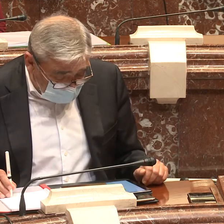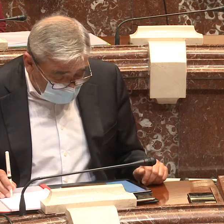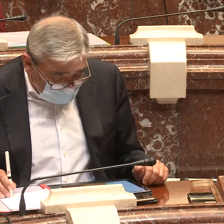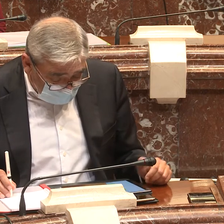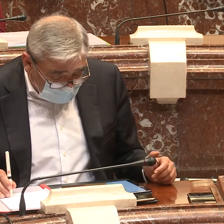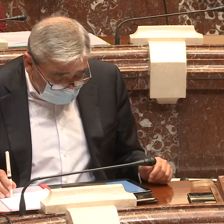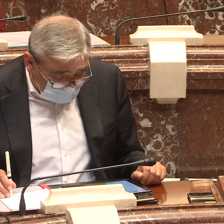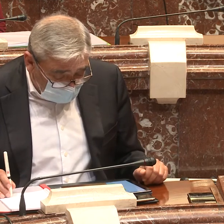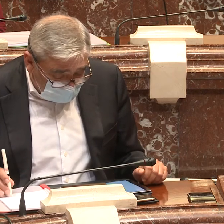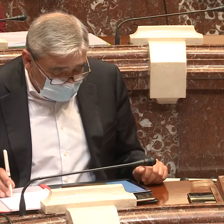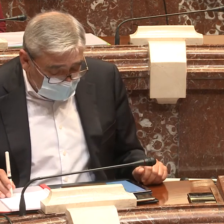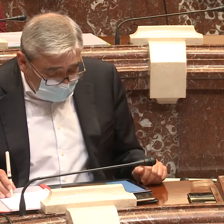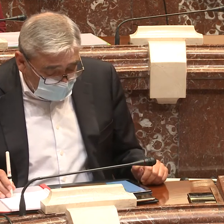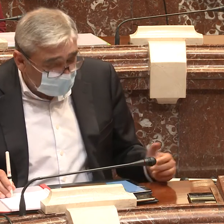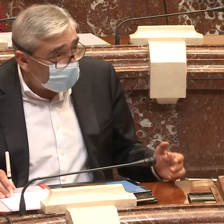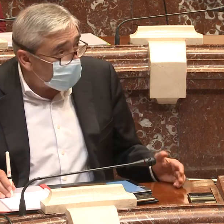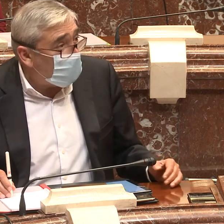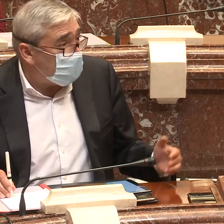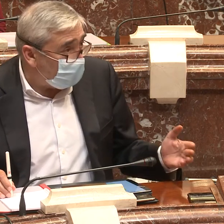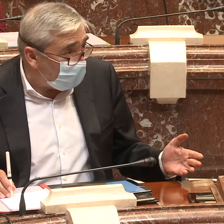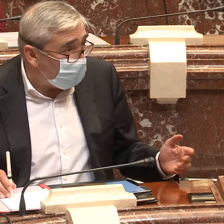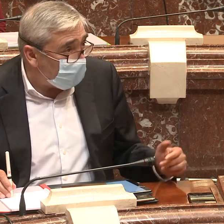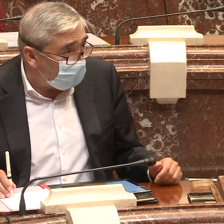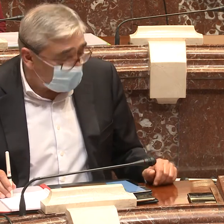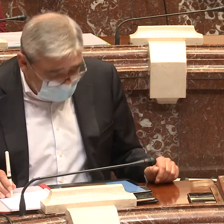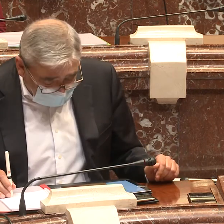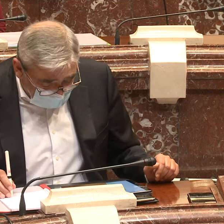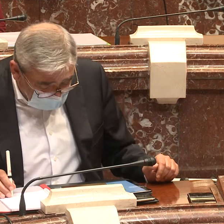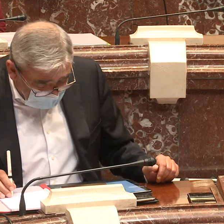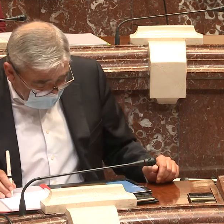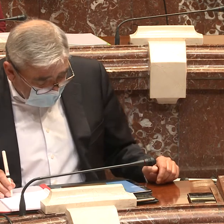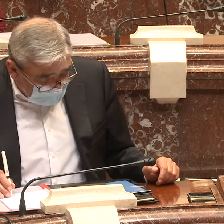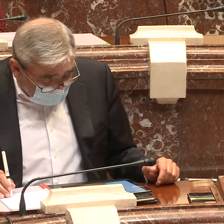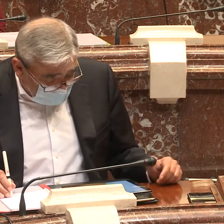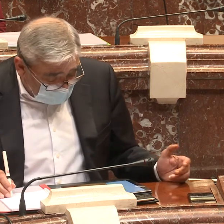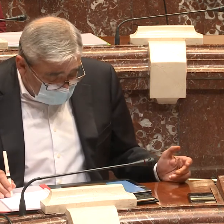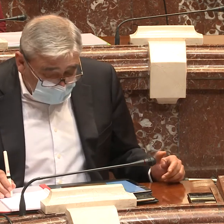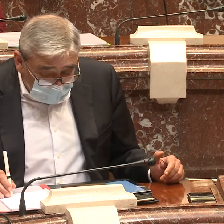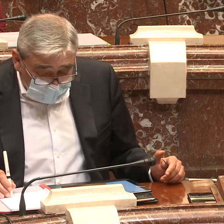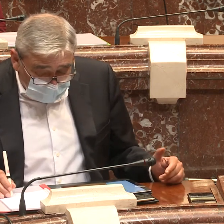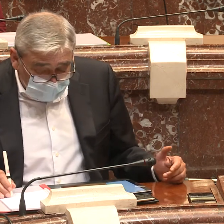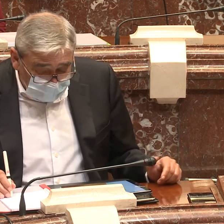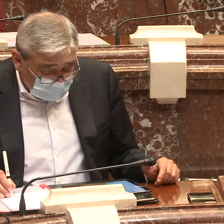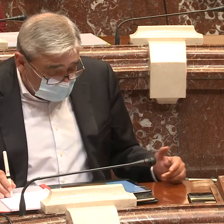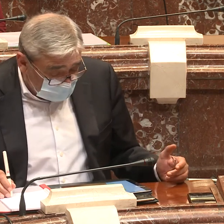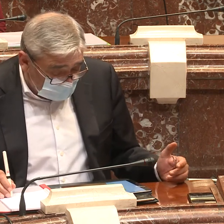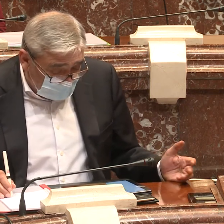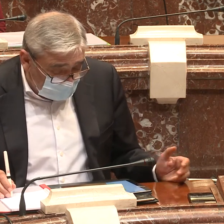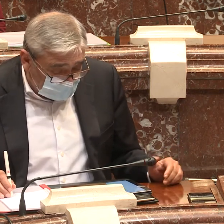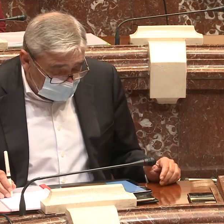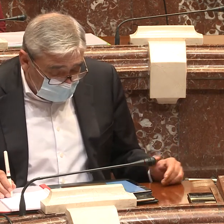como también, eso sí lo ha nombrado usted, en los centros educativos, en los culturales, en los de ocio, que es fundamental, pues para conseguirlo, que es un